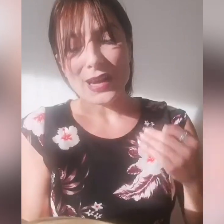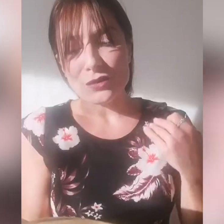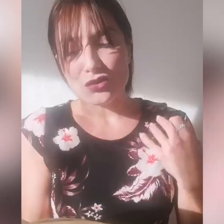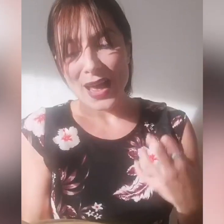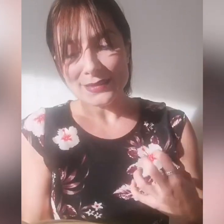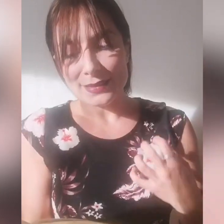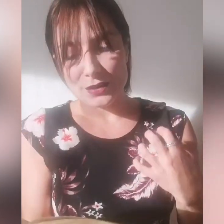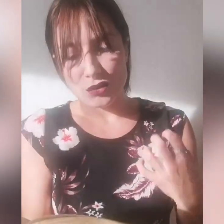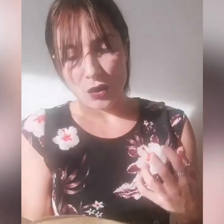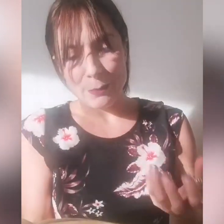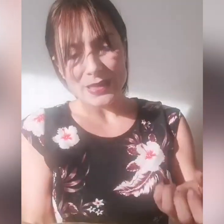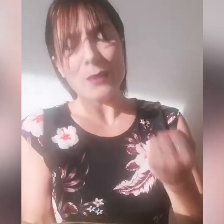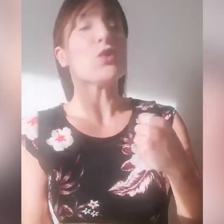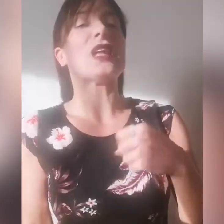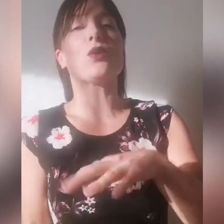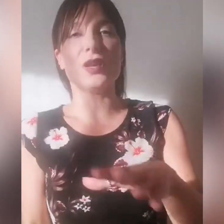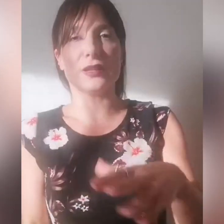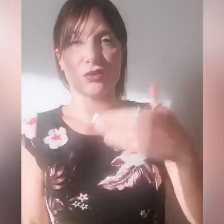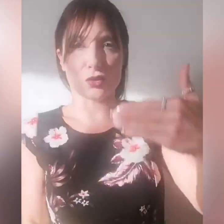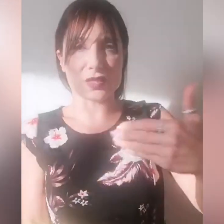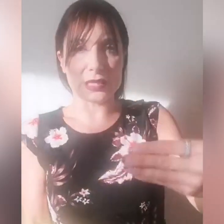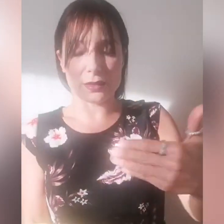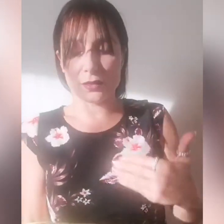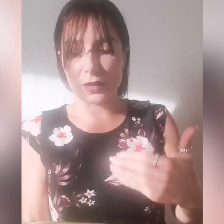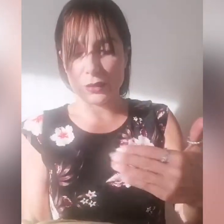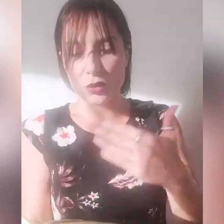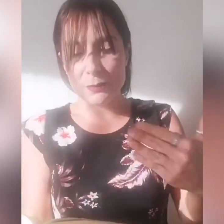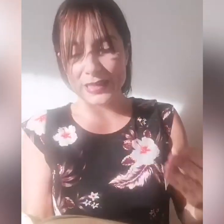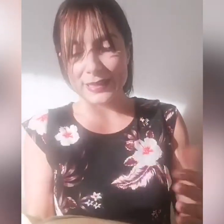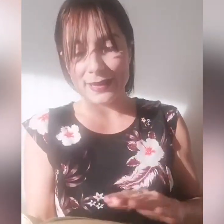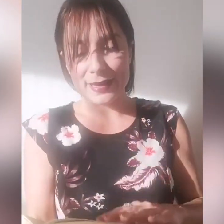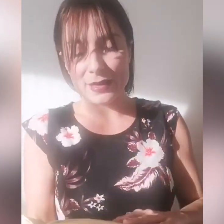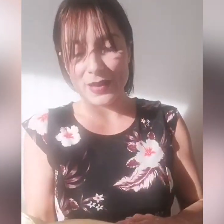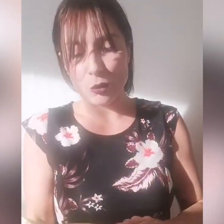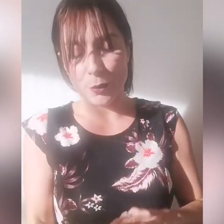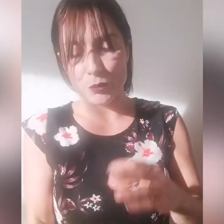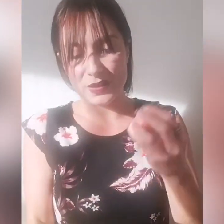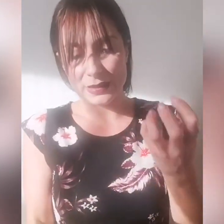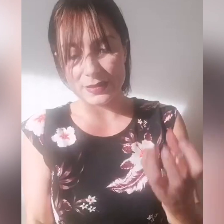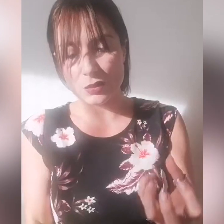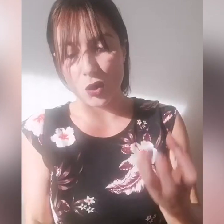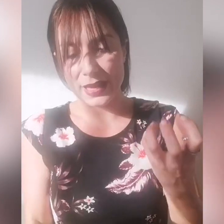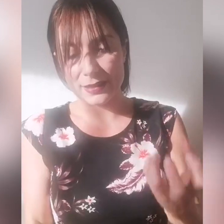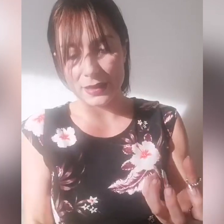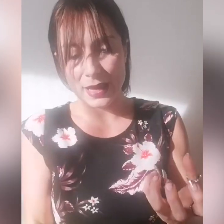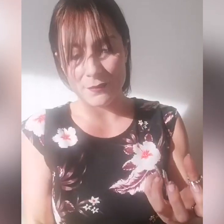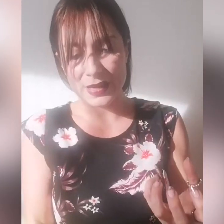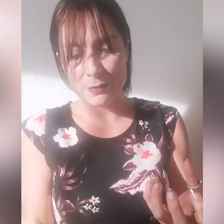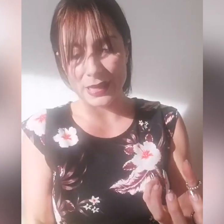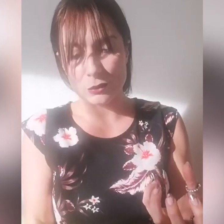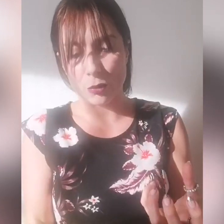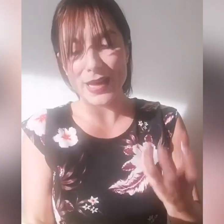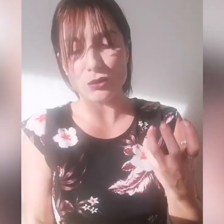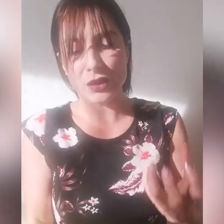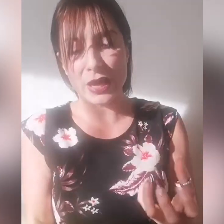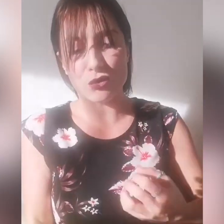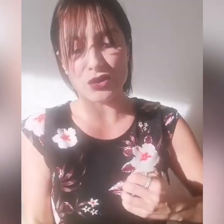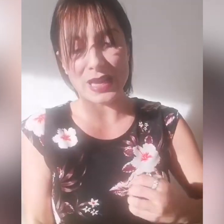raggianti di gioia, prendiamolo dal 15 così lo riprendete anche a livello proprio di storie, di avvenimento. Mardochè uscì dalla